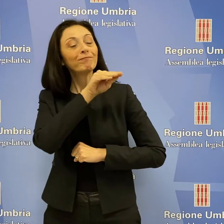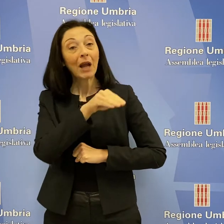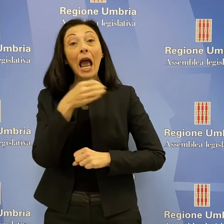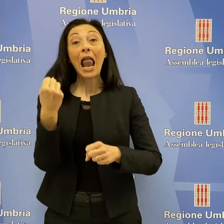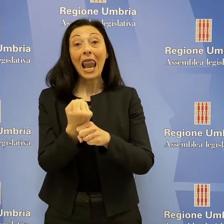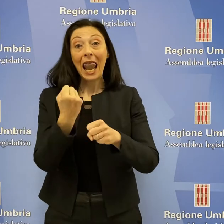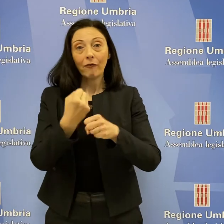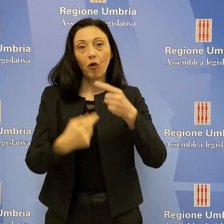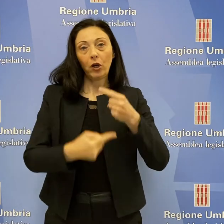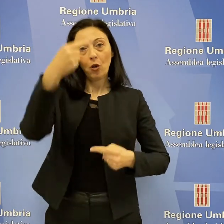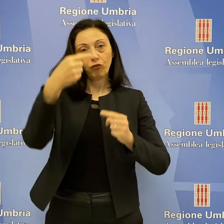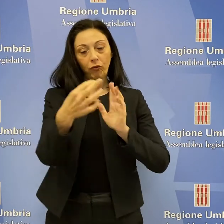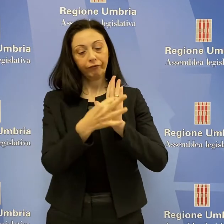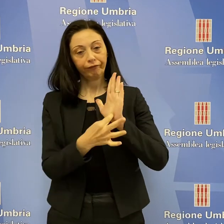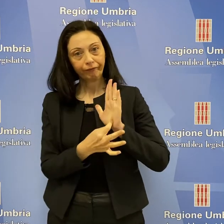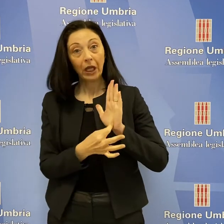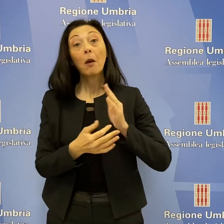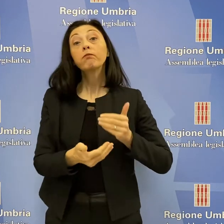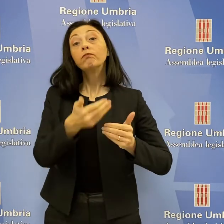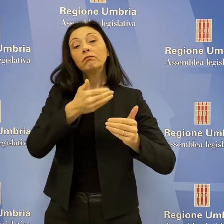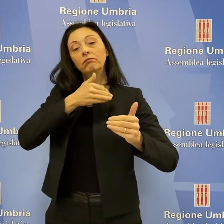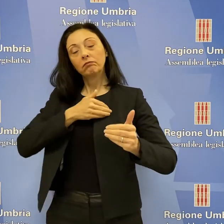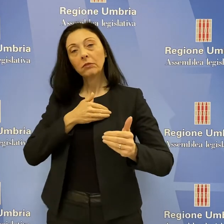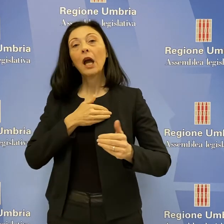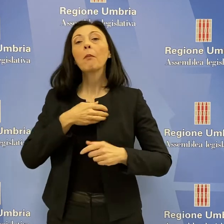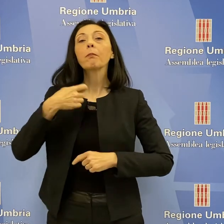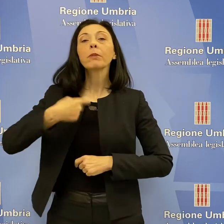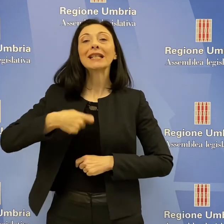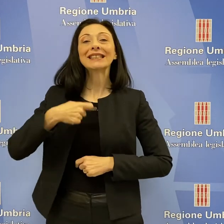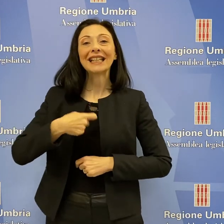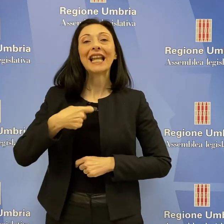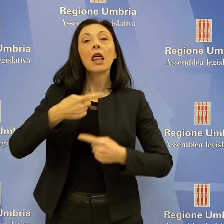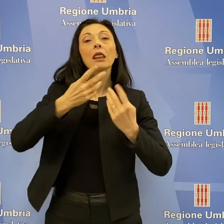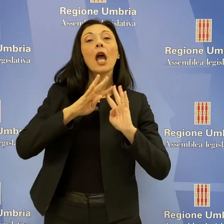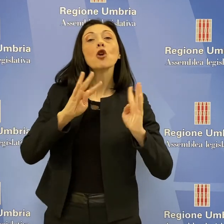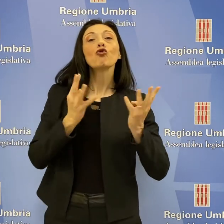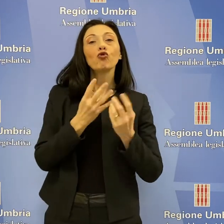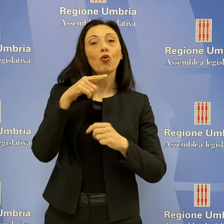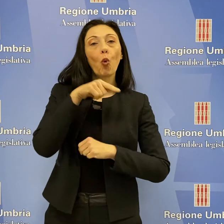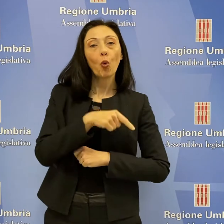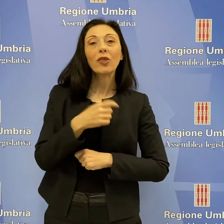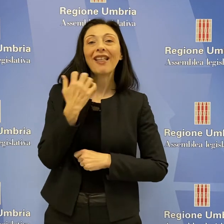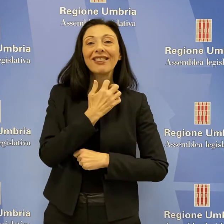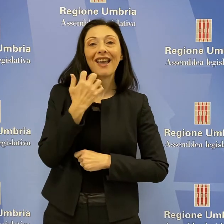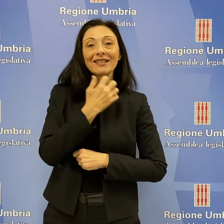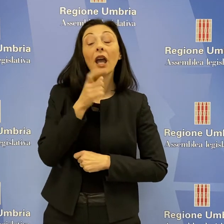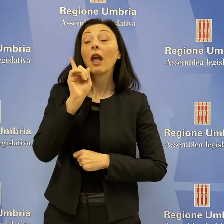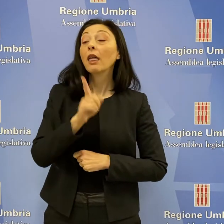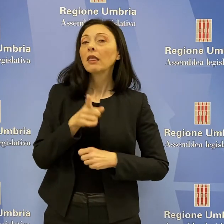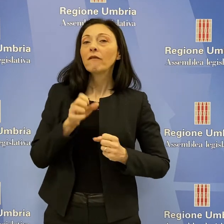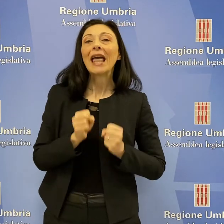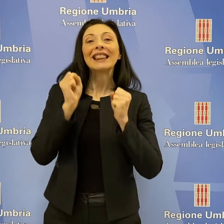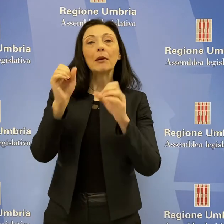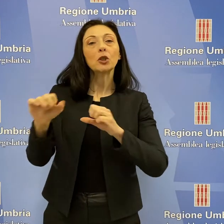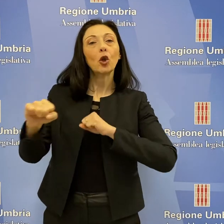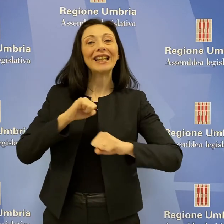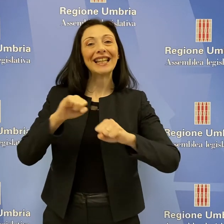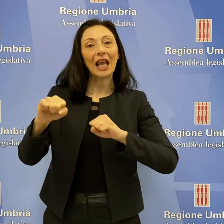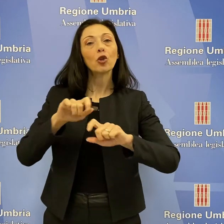previsti dall'Ordine del Giorno, che la Presidente della Giunta, Donatella Tesei, riferisse sulle dimissioni del Direttore Generale di Sviluppo